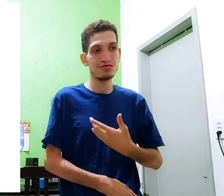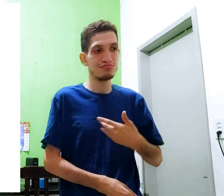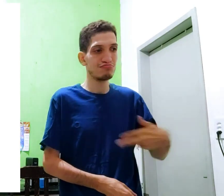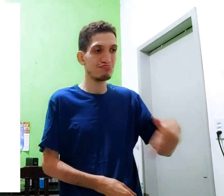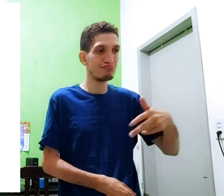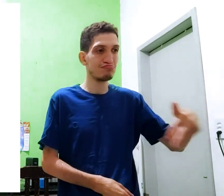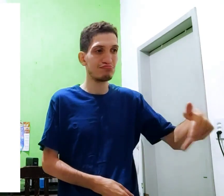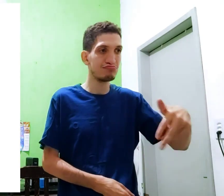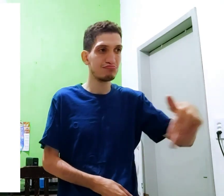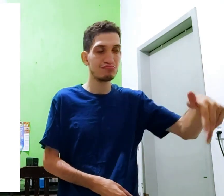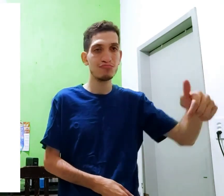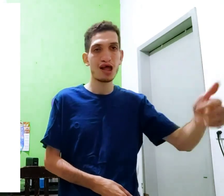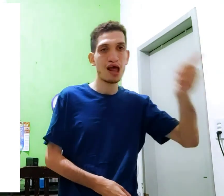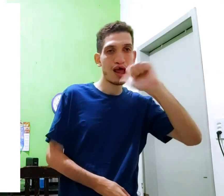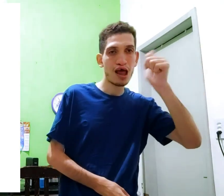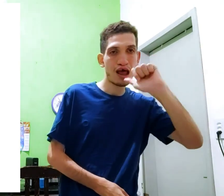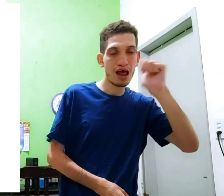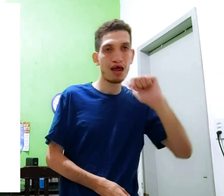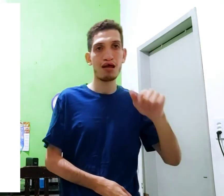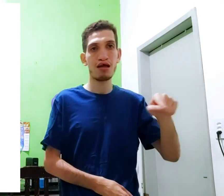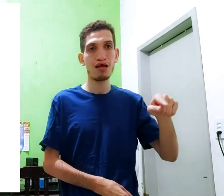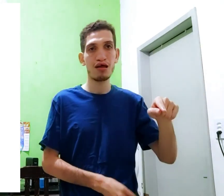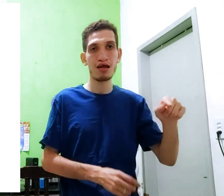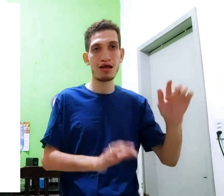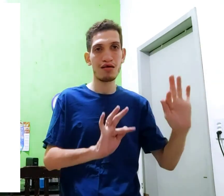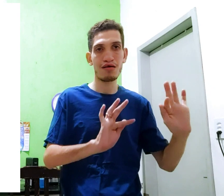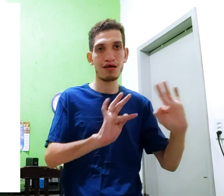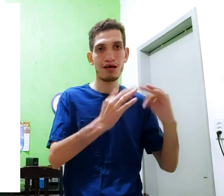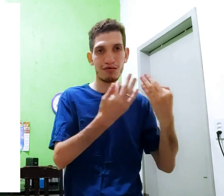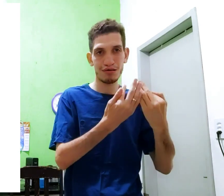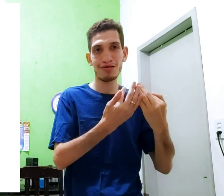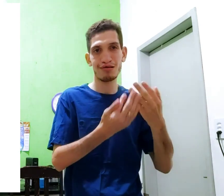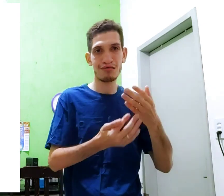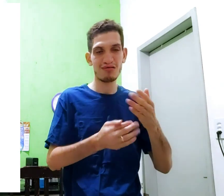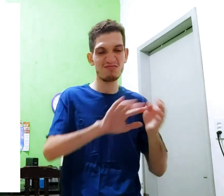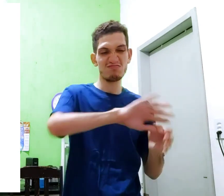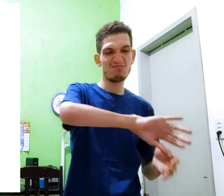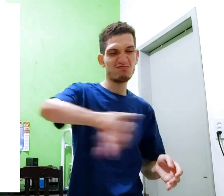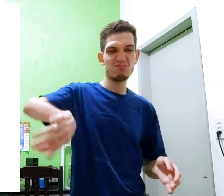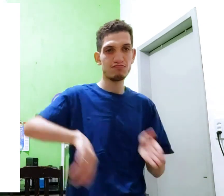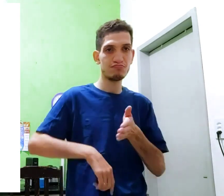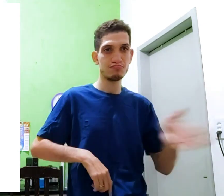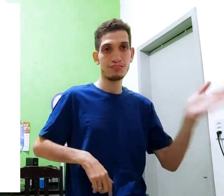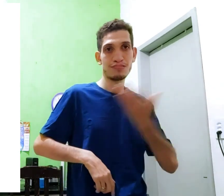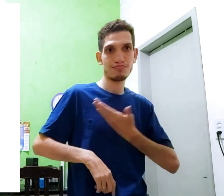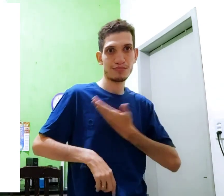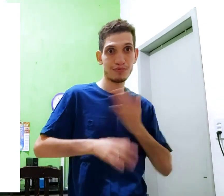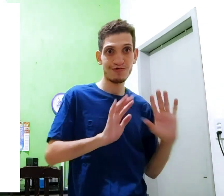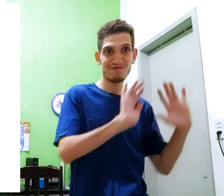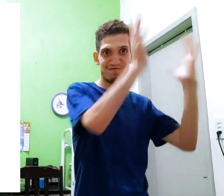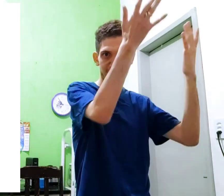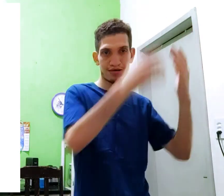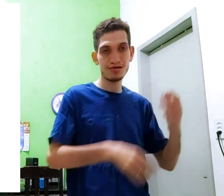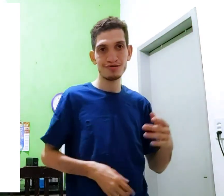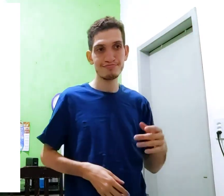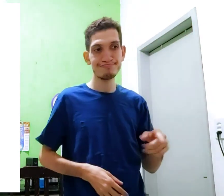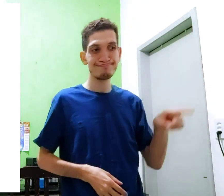inimiga andando por aí bebendo família deixou de lado e foi amigo